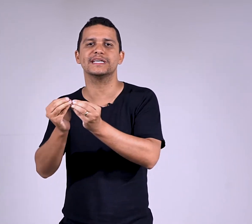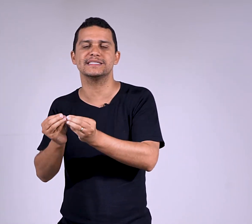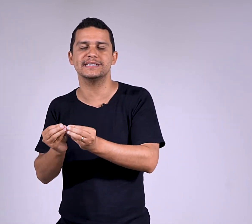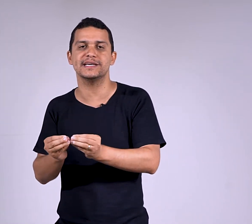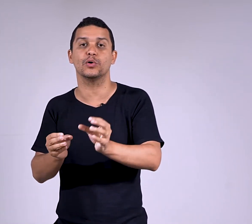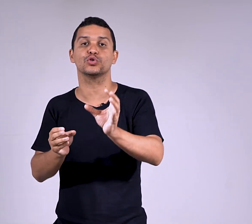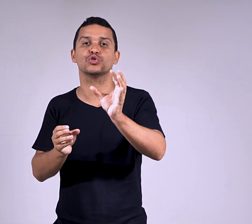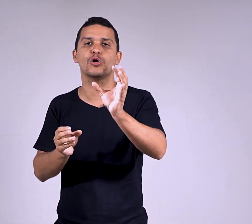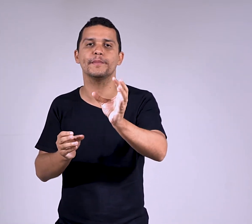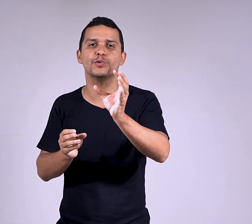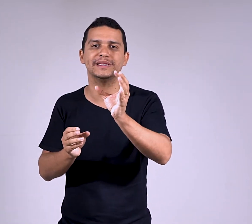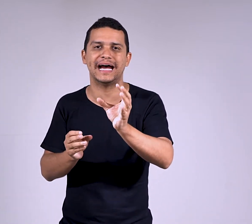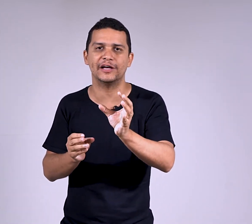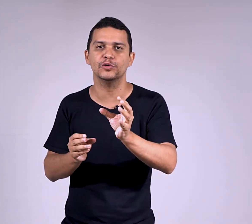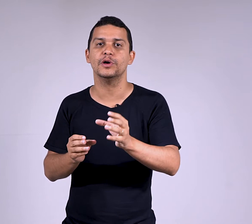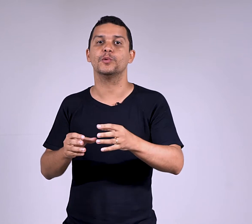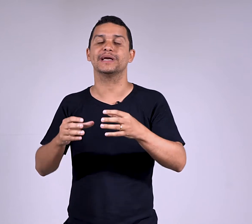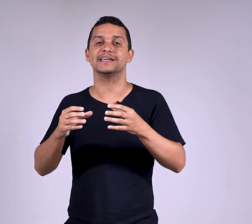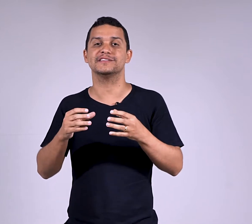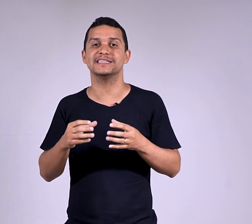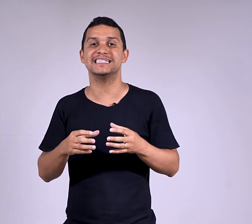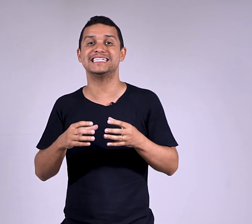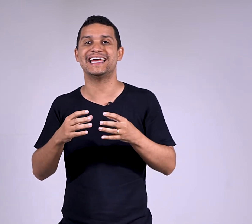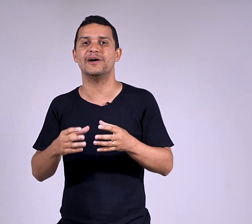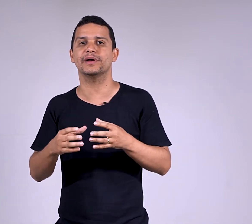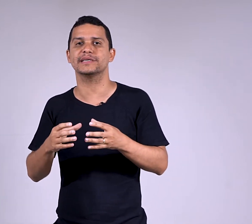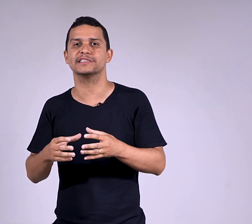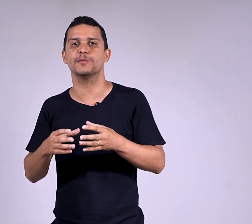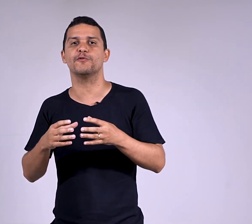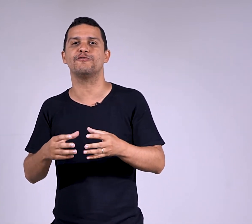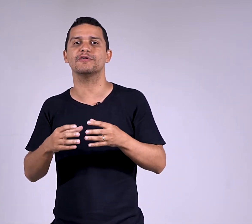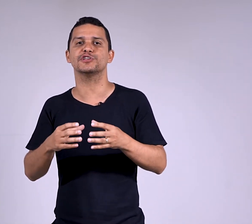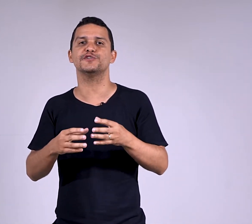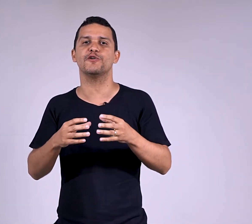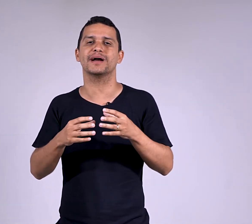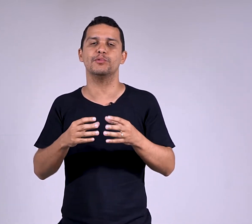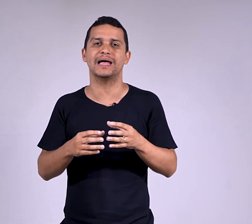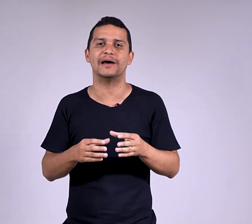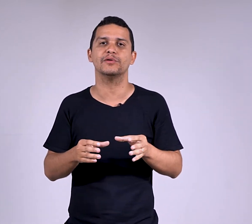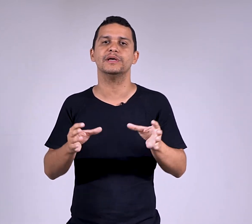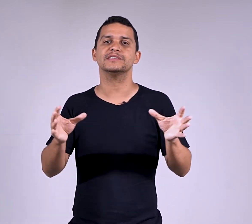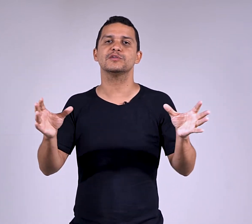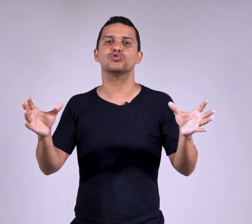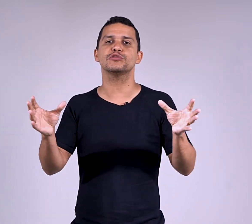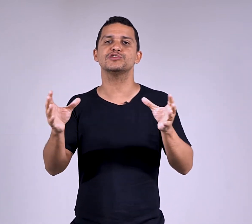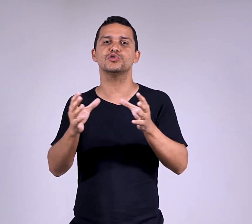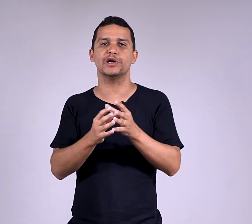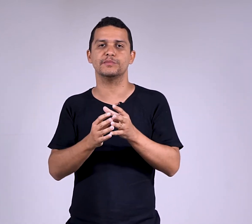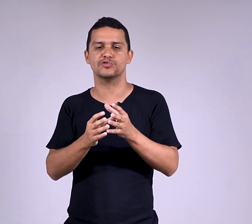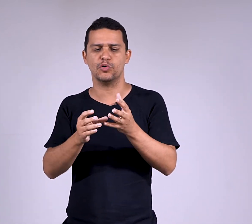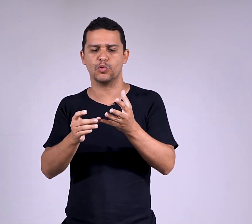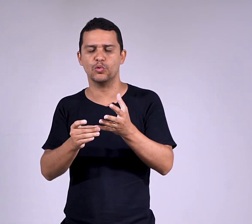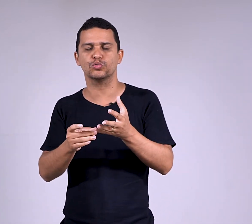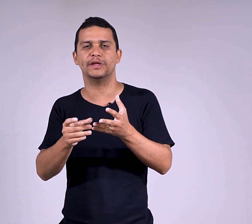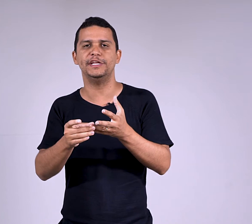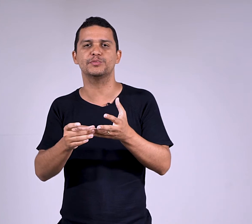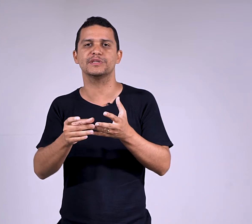desinencial. Tome cuidado, porque às vezes a gente é uma questão por falta de vocabulário. São todos sinônimos. Oculto, elíptico,